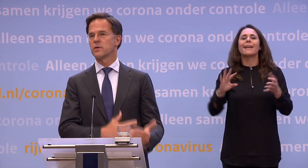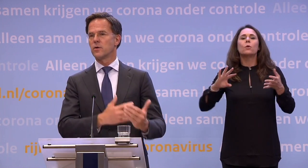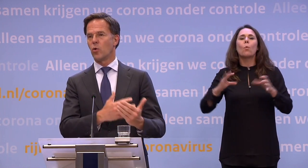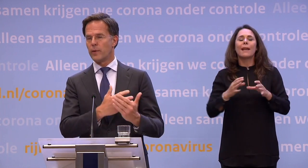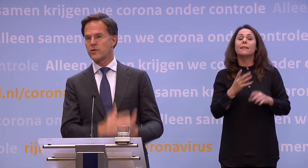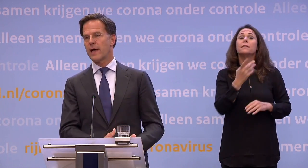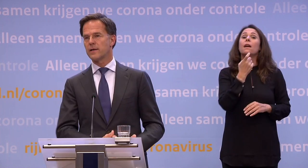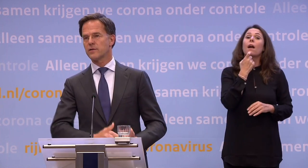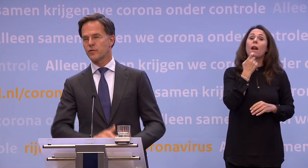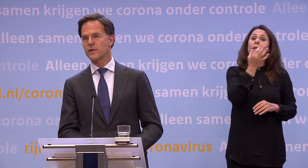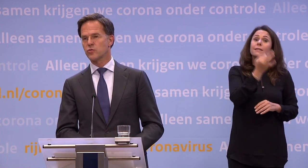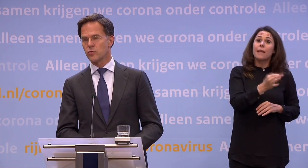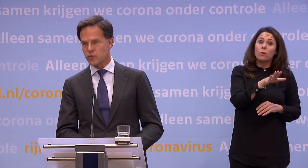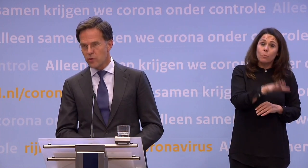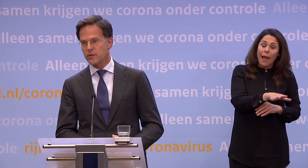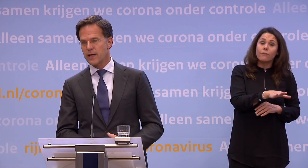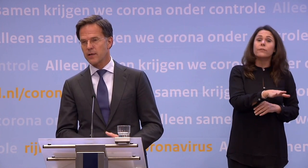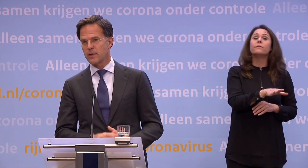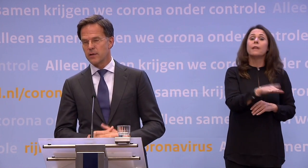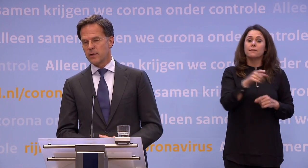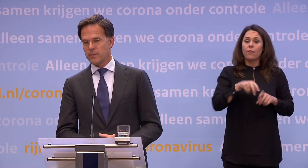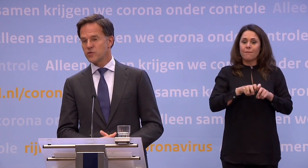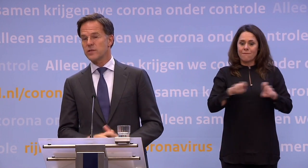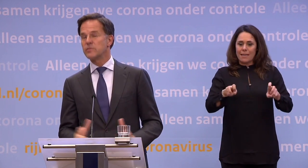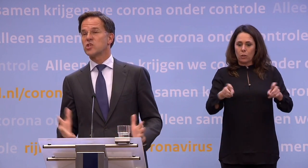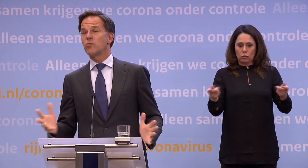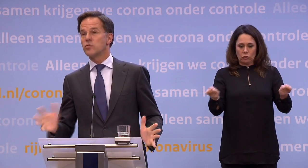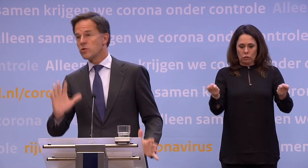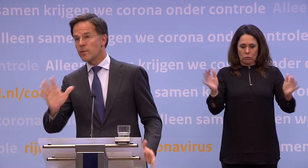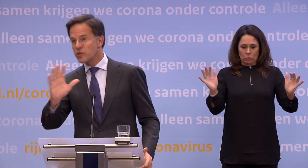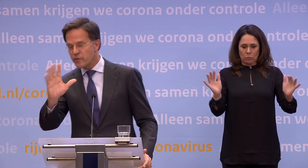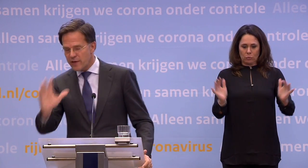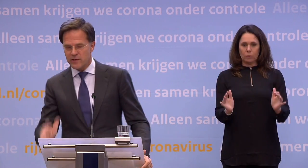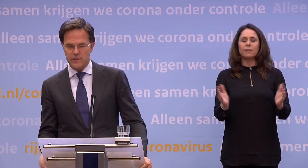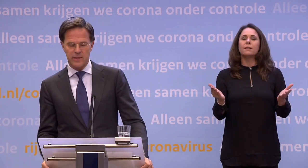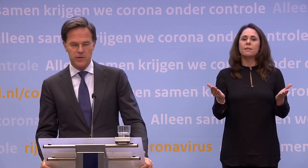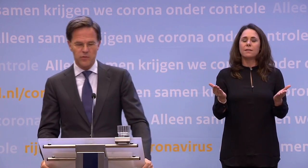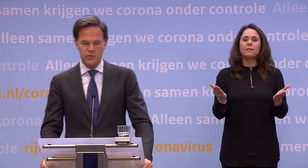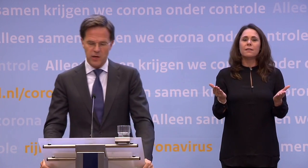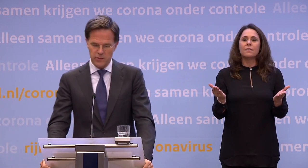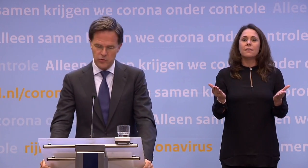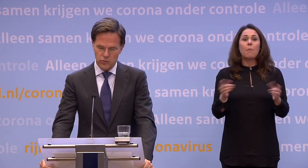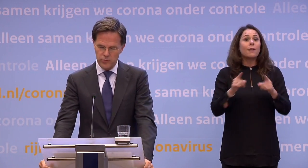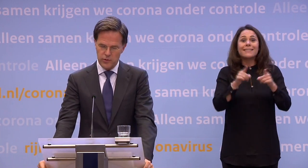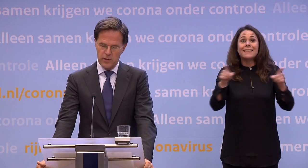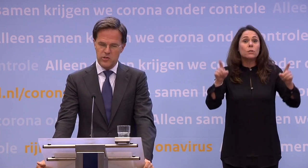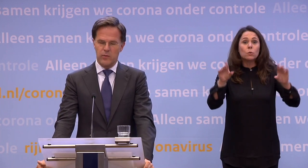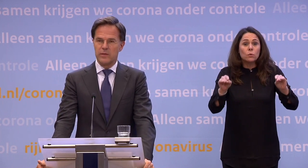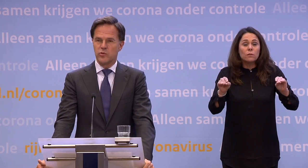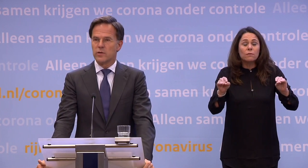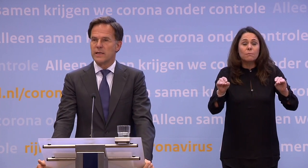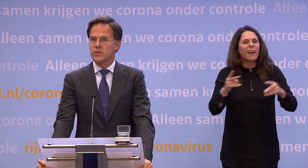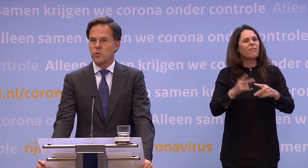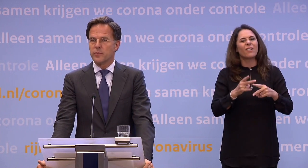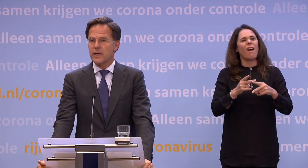bij klachten... ...om uiteindelijk dat virus onder controle te krijgen. Maar als we dat niet meer zouden doen, nogmaals, dat verwacht ik niet... ...ik heb daar groot vertrouwen in dat het goed komt... ...dan